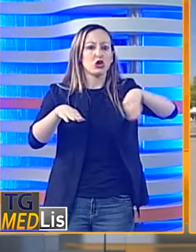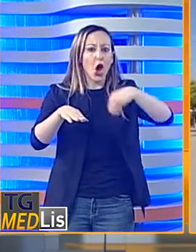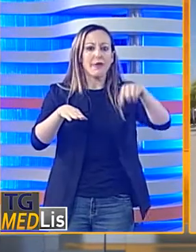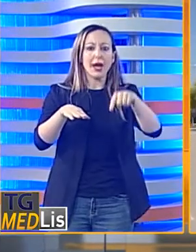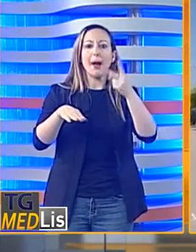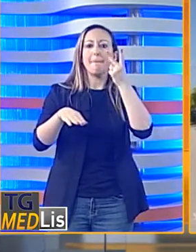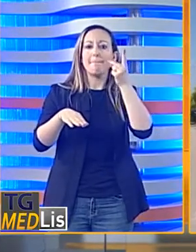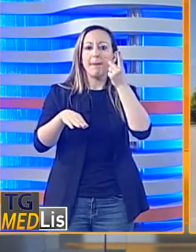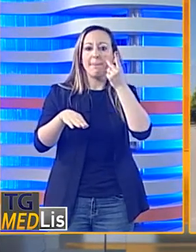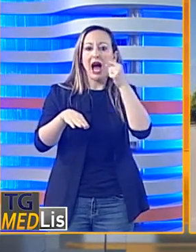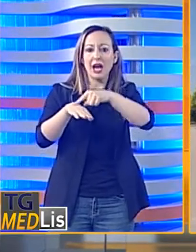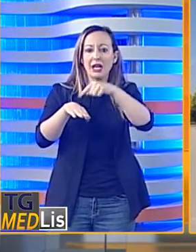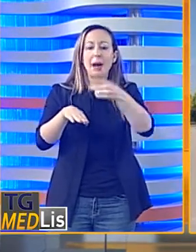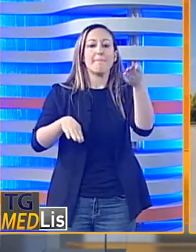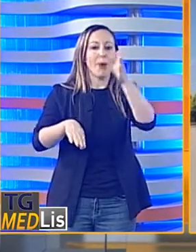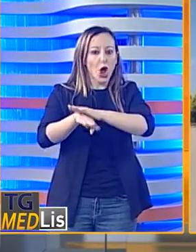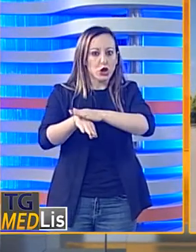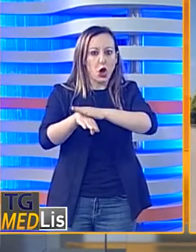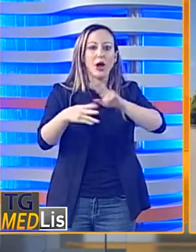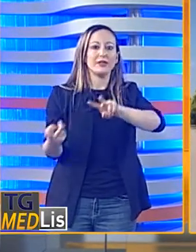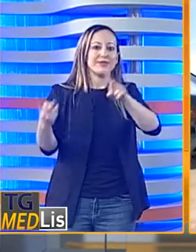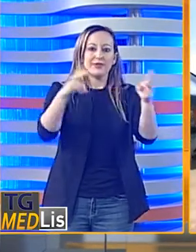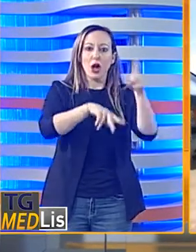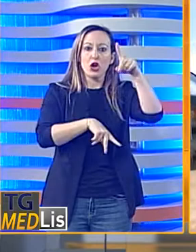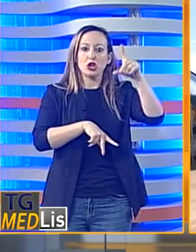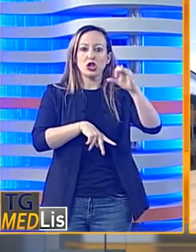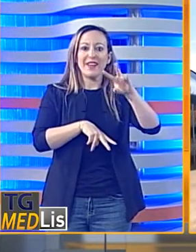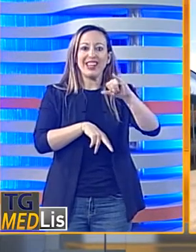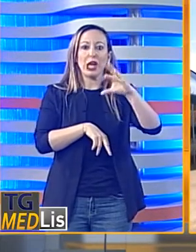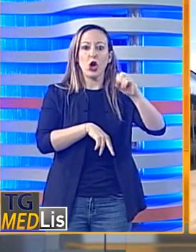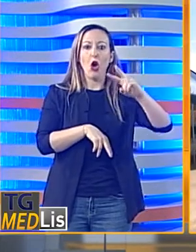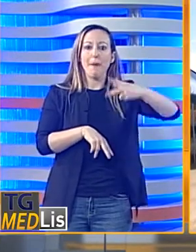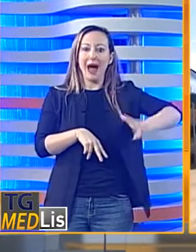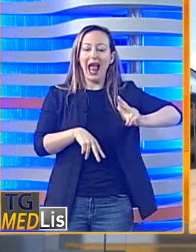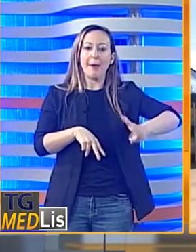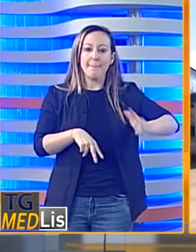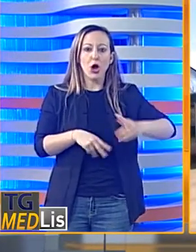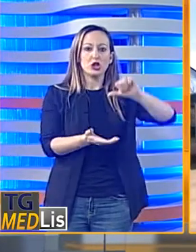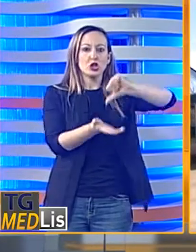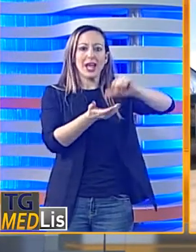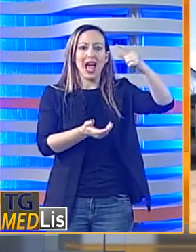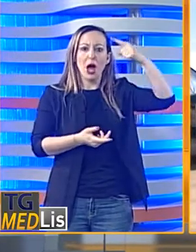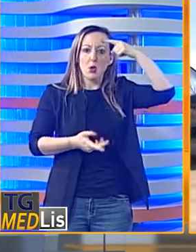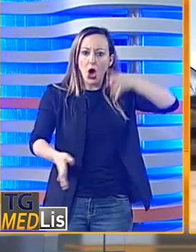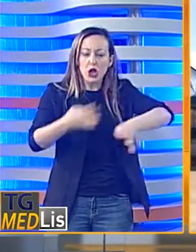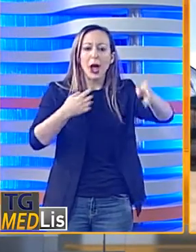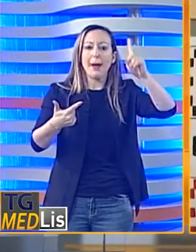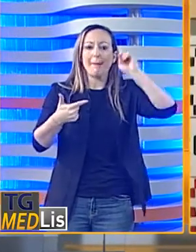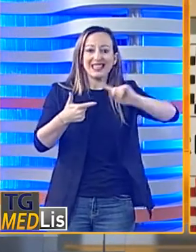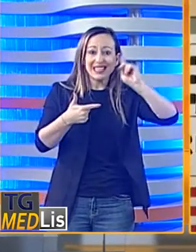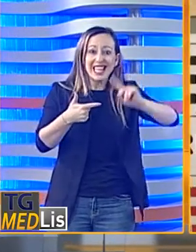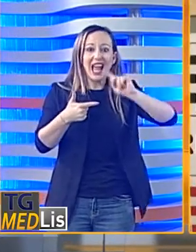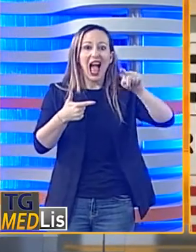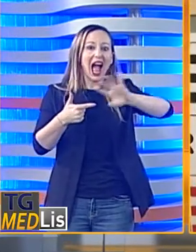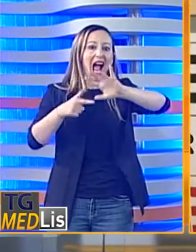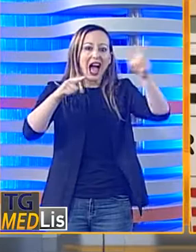neurolesi di Messina, la sua città. La giovane era rimasta in coma per alcuni giorni e dopo il